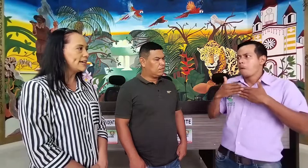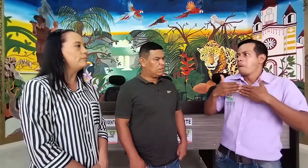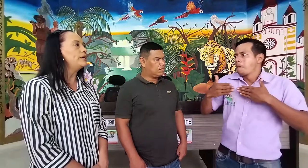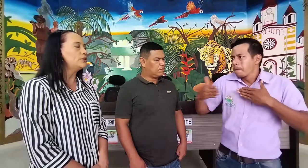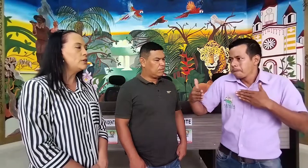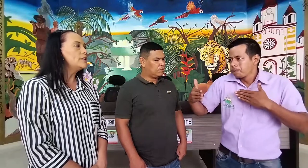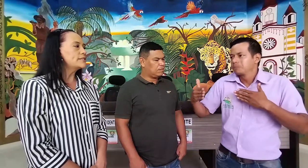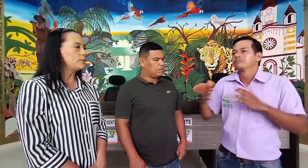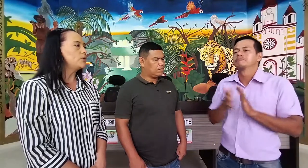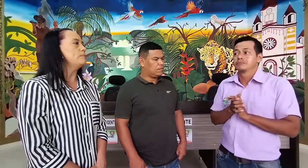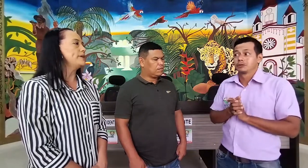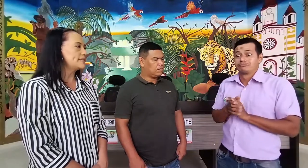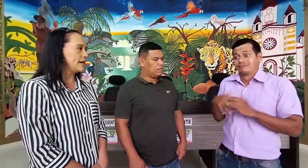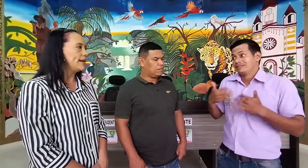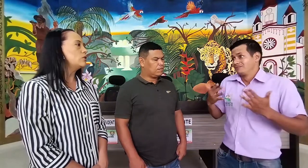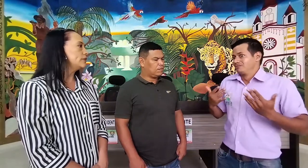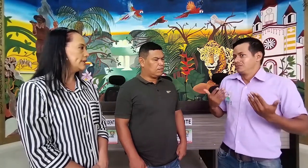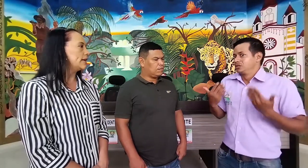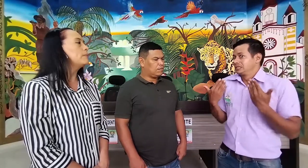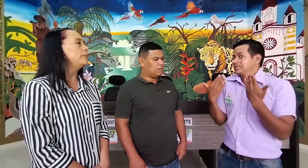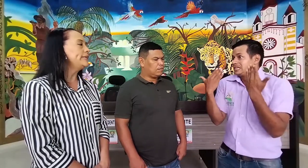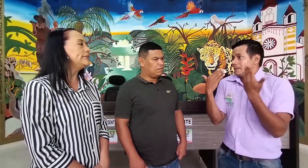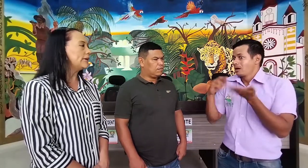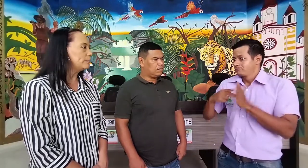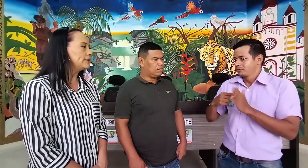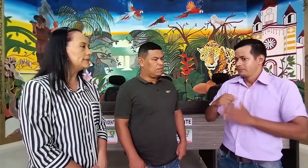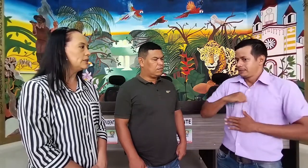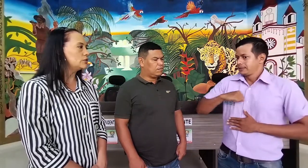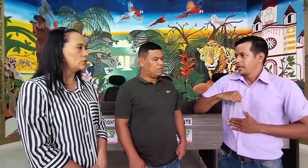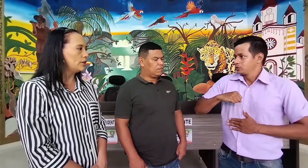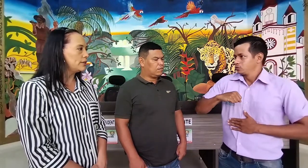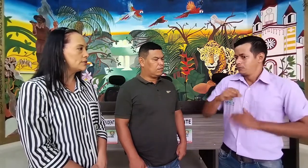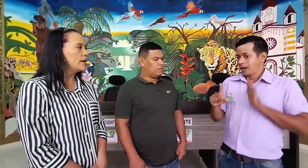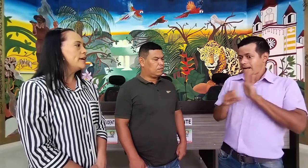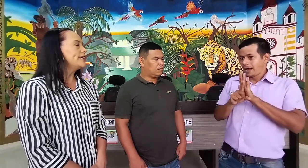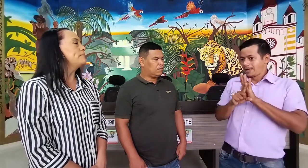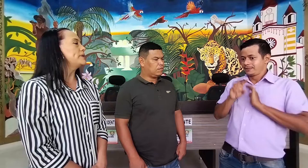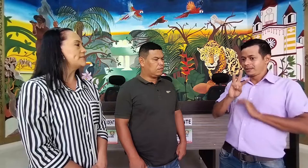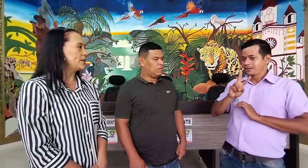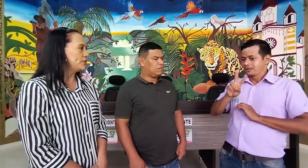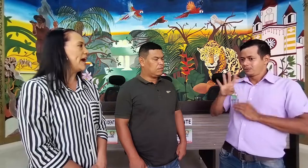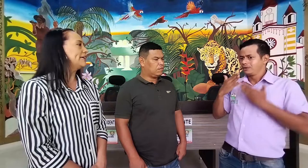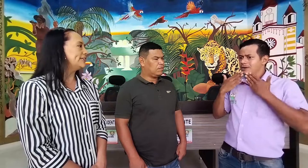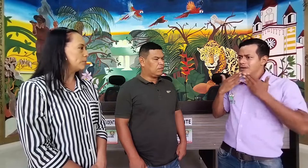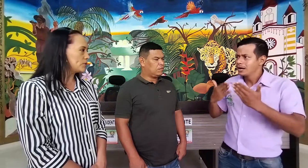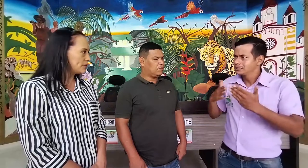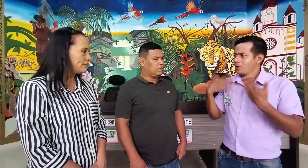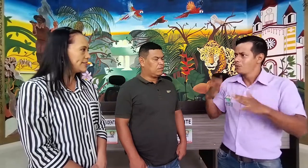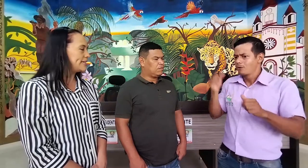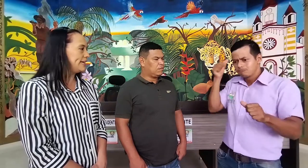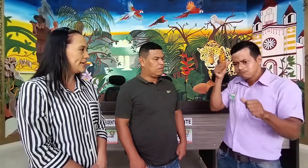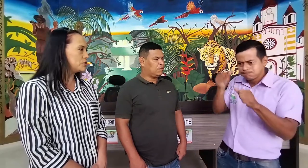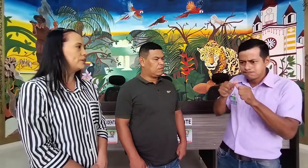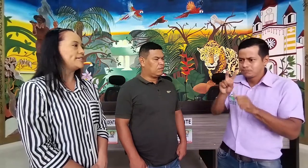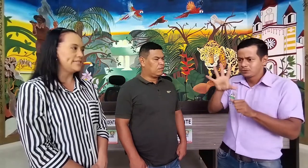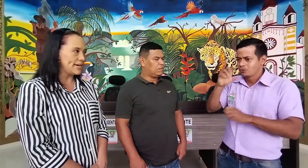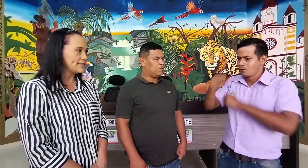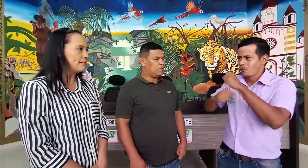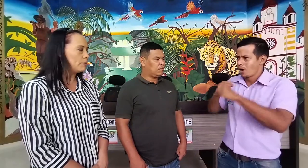camino, se pudo empezar a contratar a los intérpretes en los colegios y empezaron a hacer posible ese derecho que ya estaba